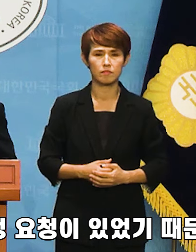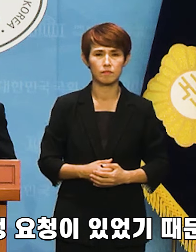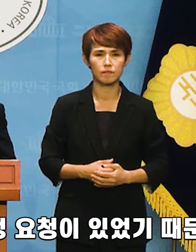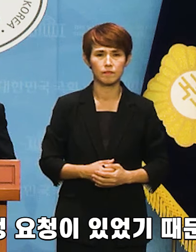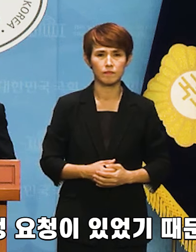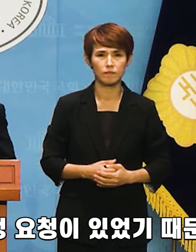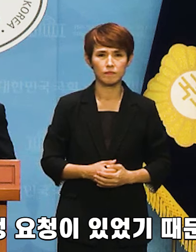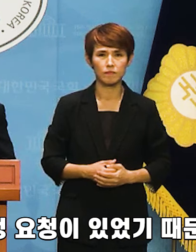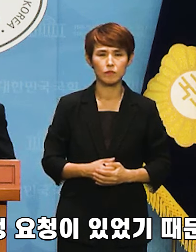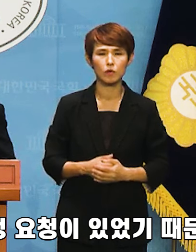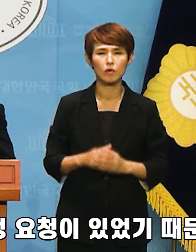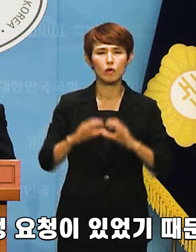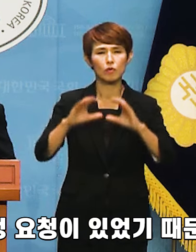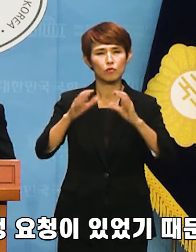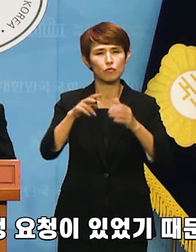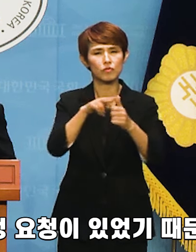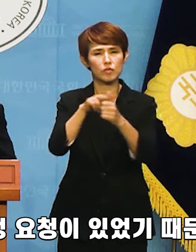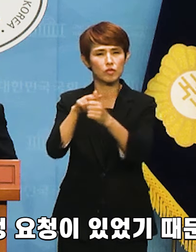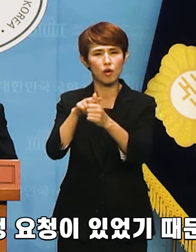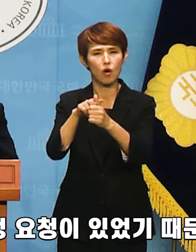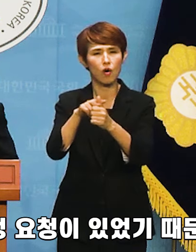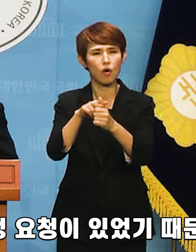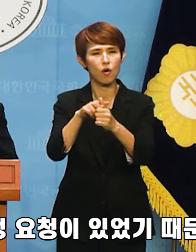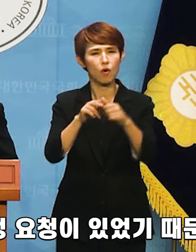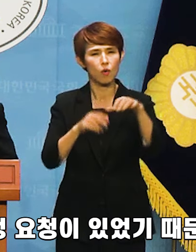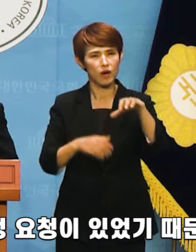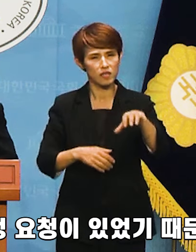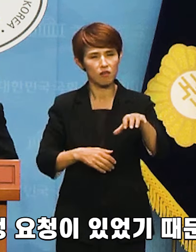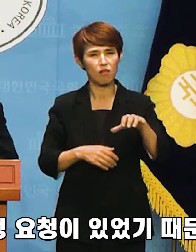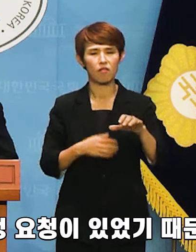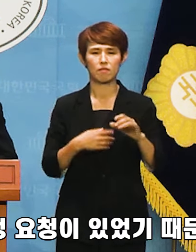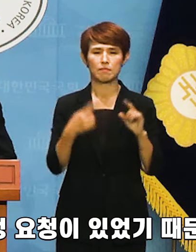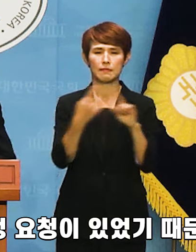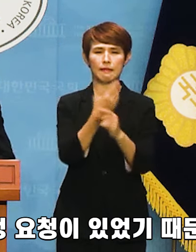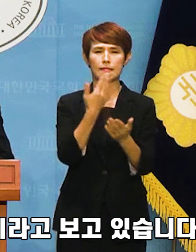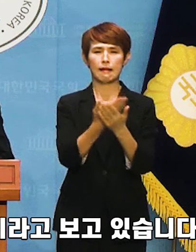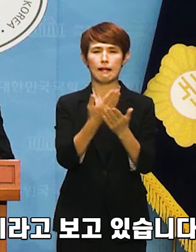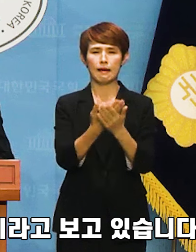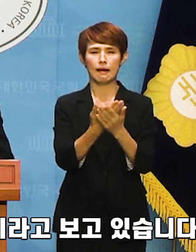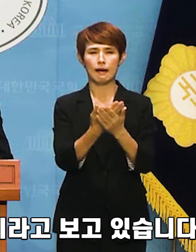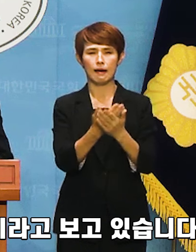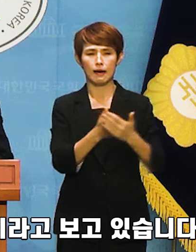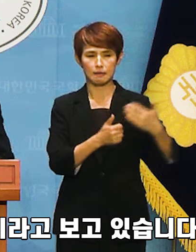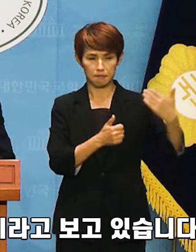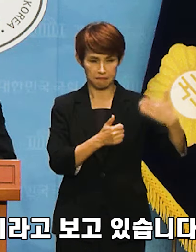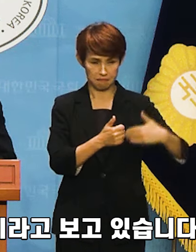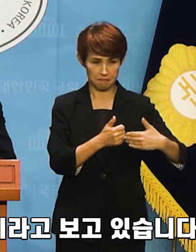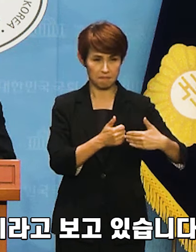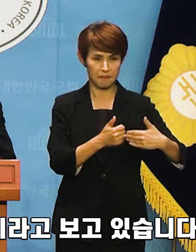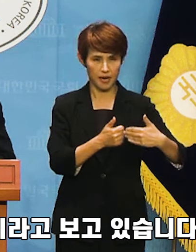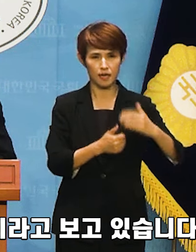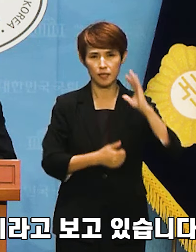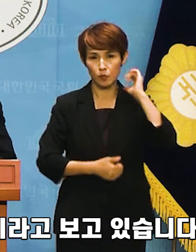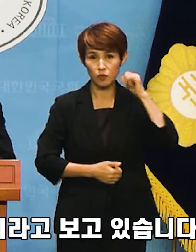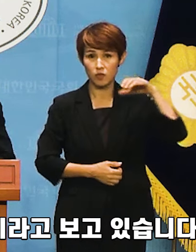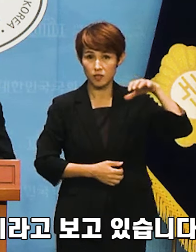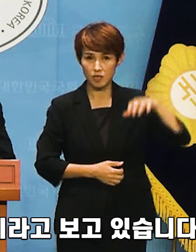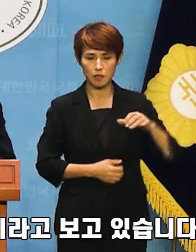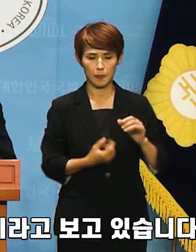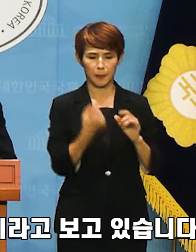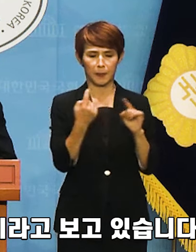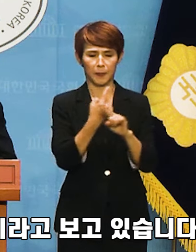아마도 국정원 측에서 정정 요청이 있었기 때문에 대통령실이 황급히